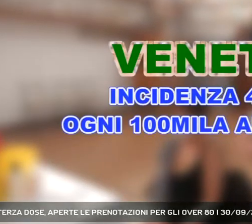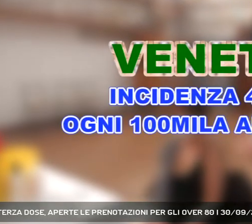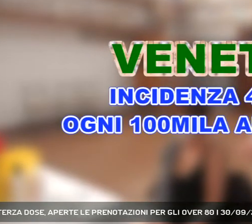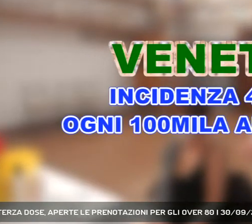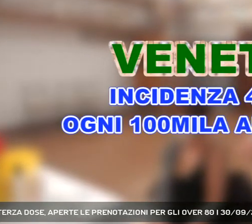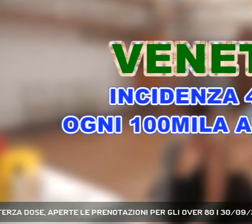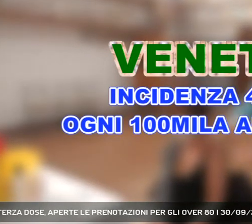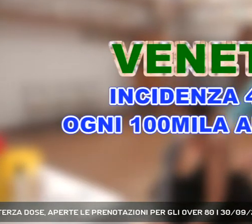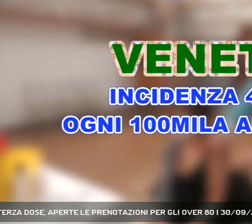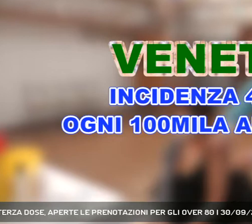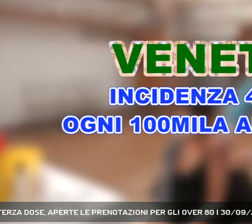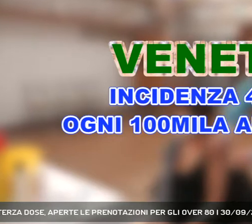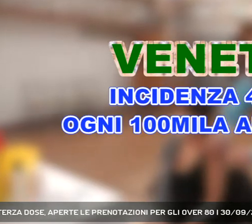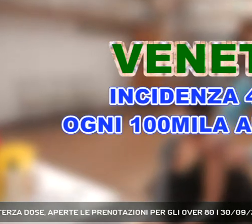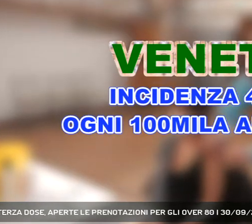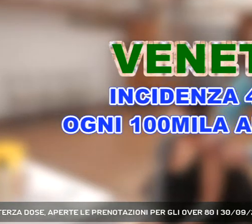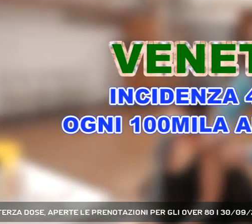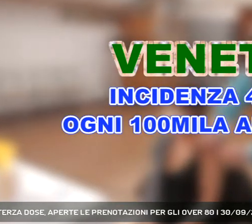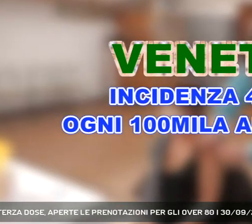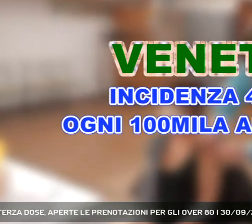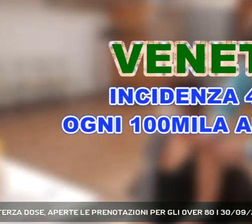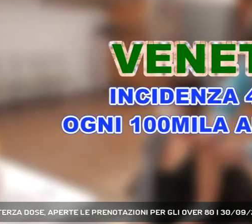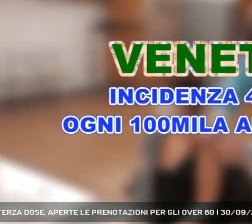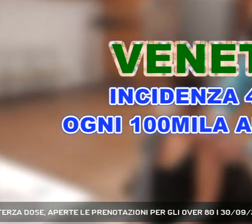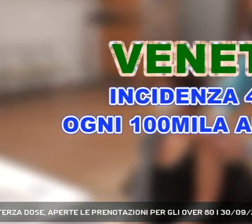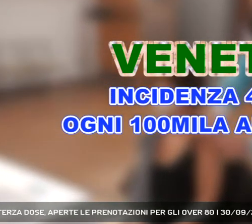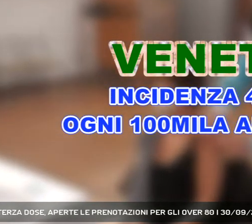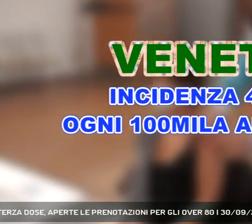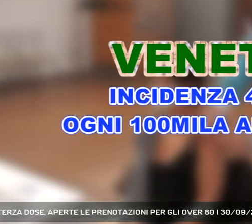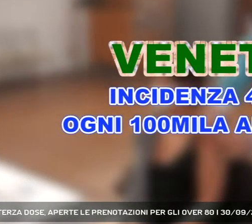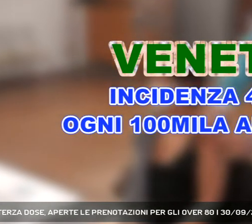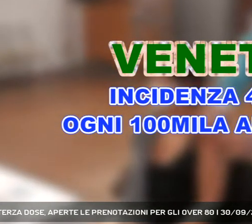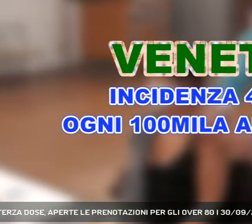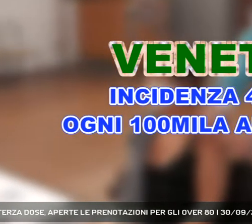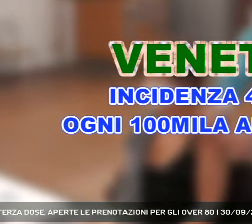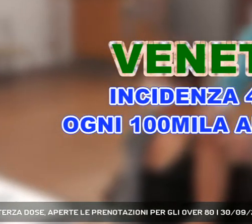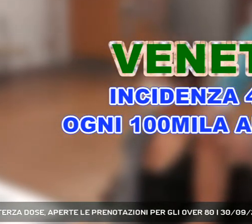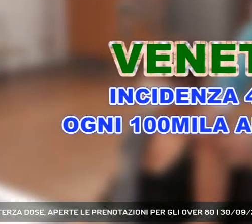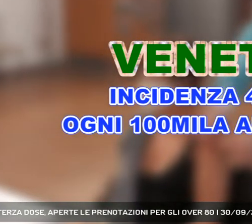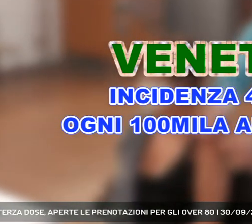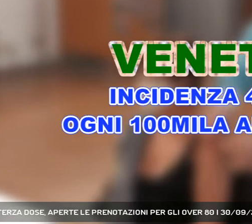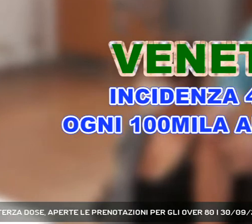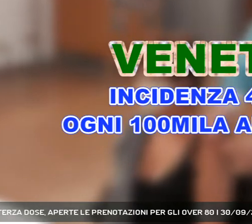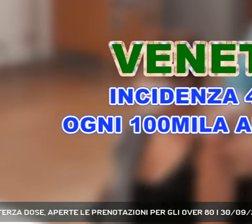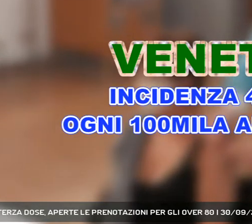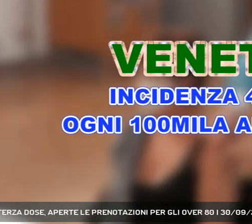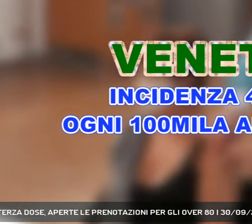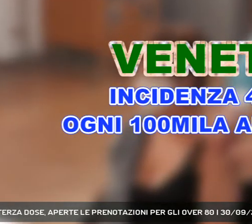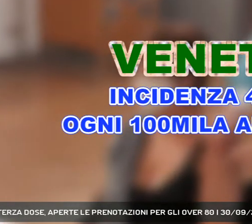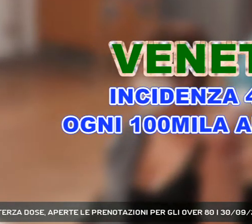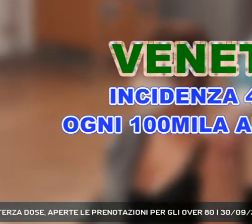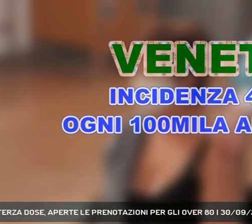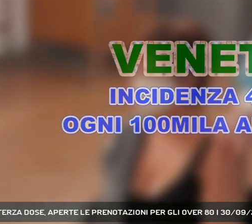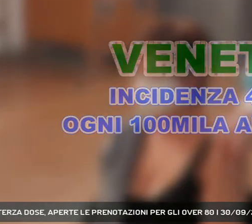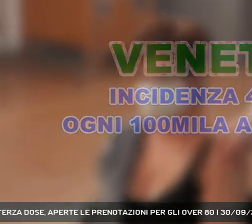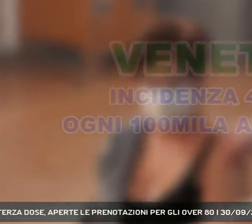dimostrare l'efficacia dei vaccini i dati che arrivano dal report settimanale che mostrano un Veneto con un'incidenza di 40,7 casi